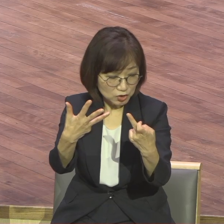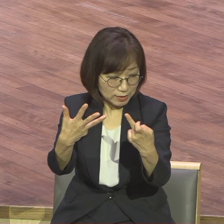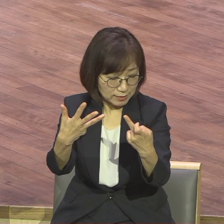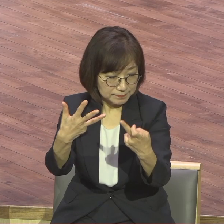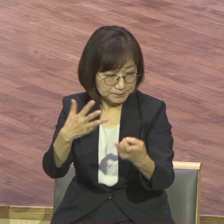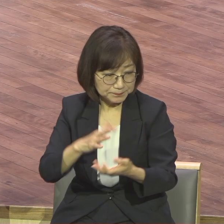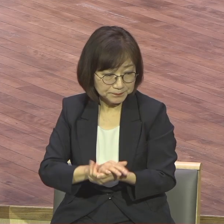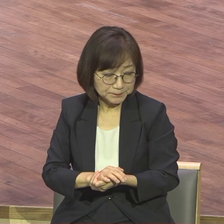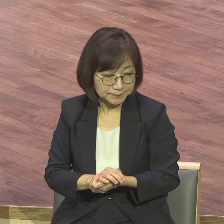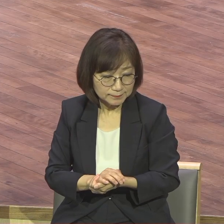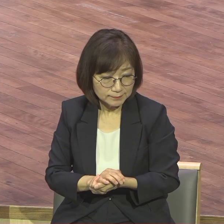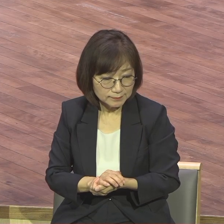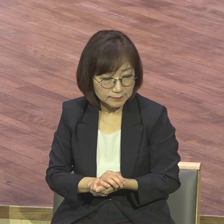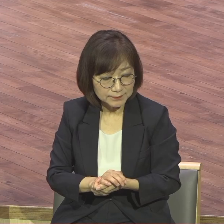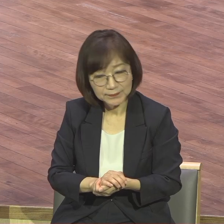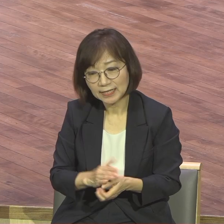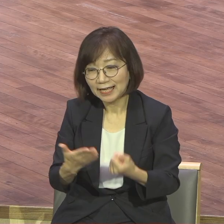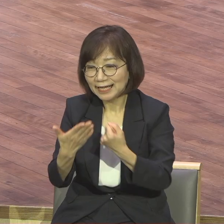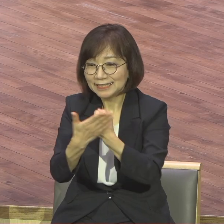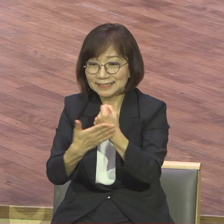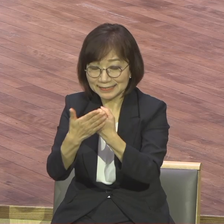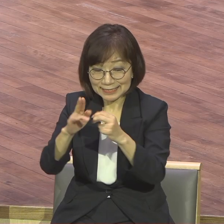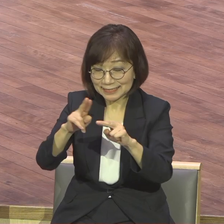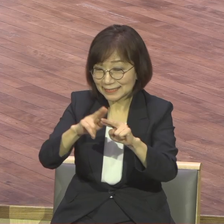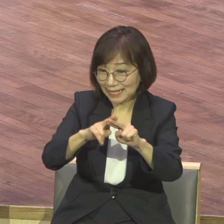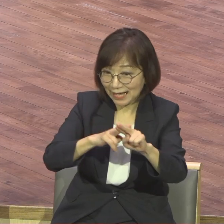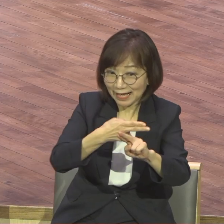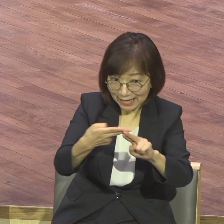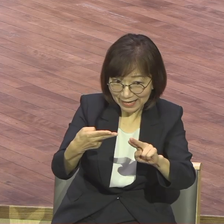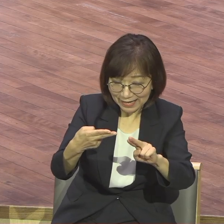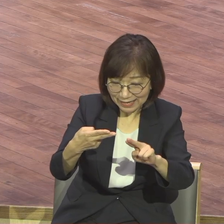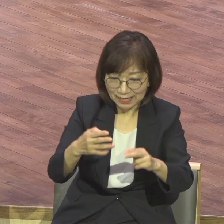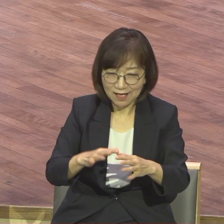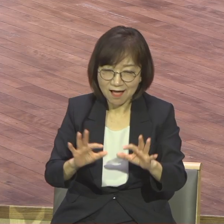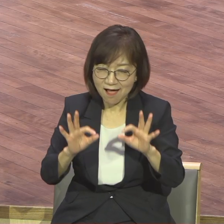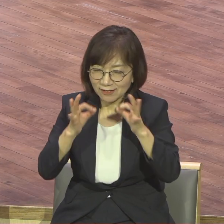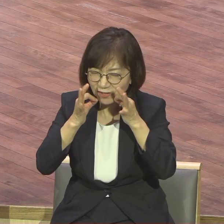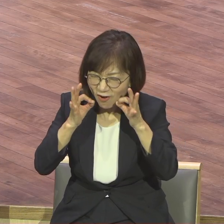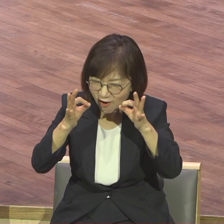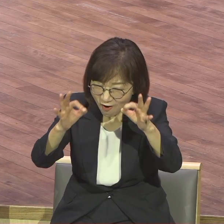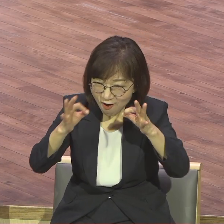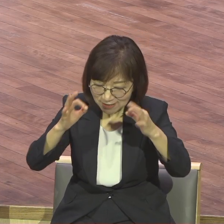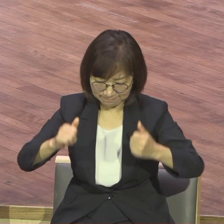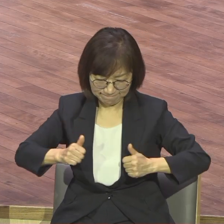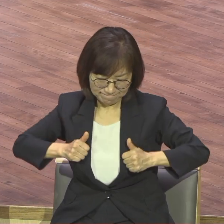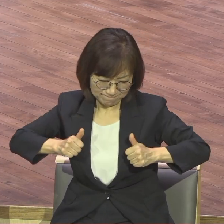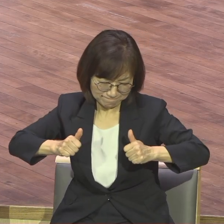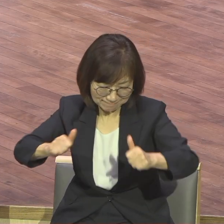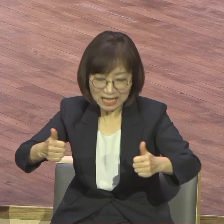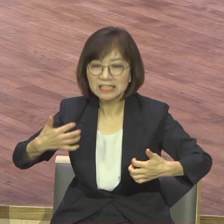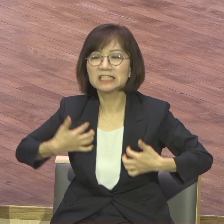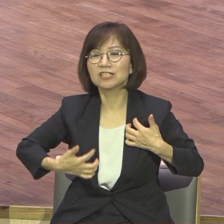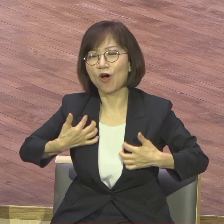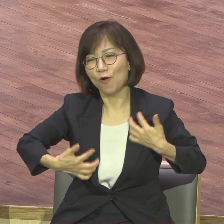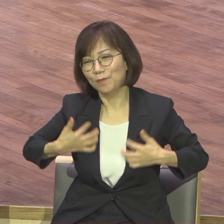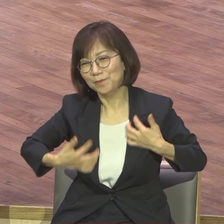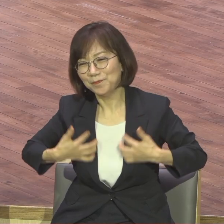발견해서 성실함과 부지런함으로 즐거움으로 그랬습니다 즐거움으로